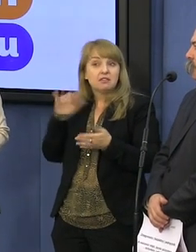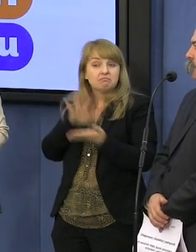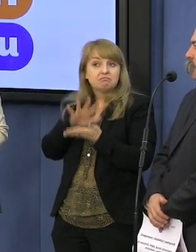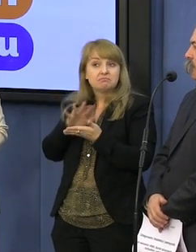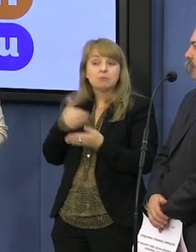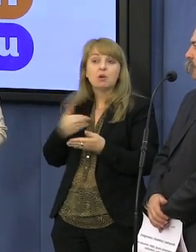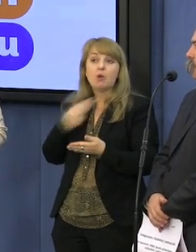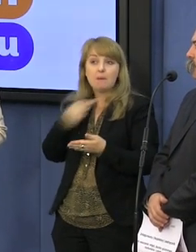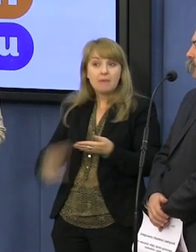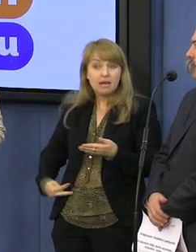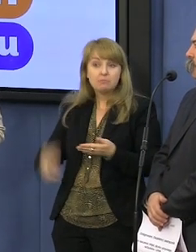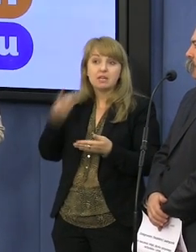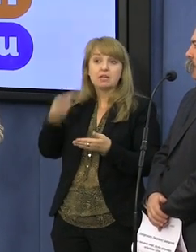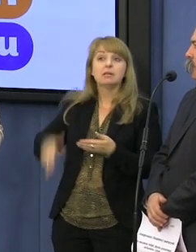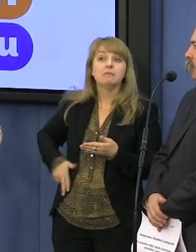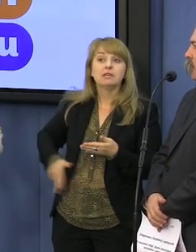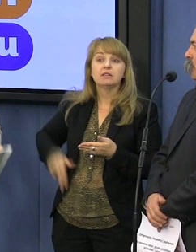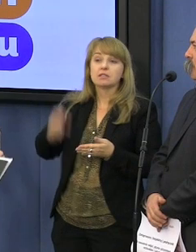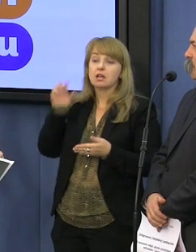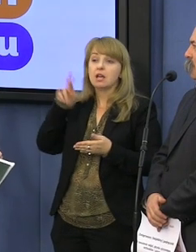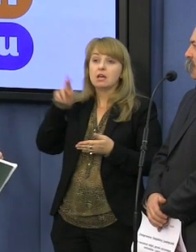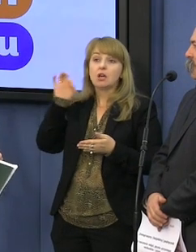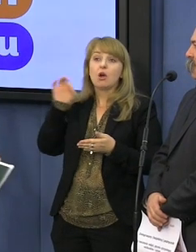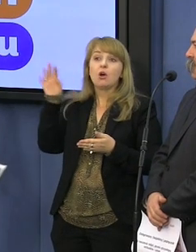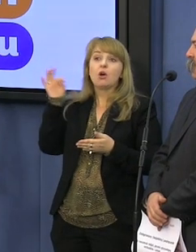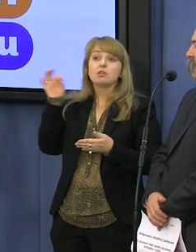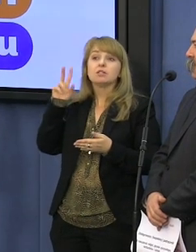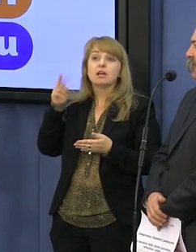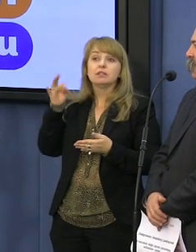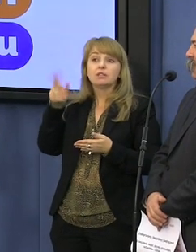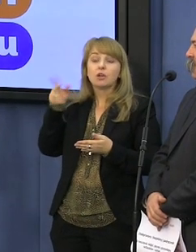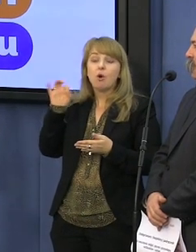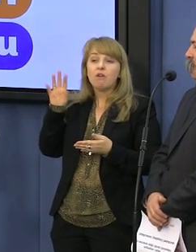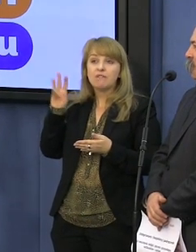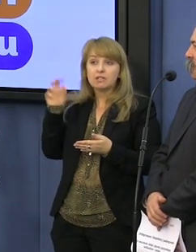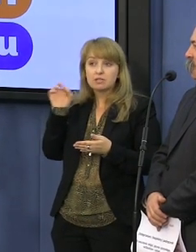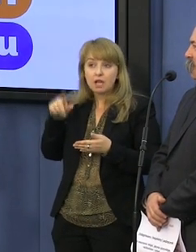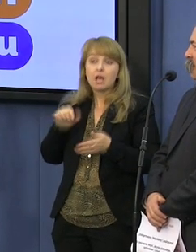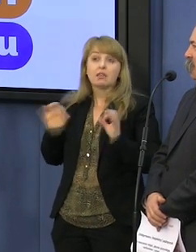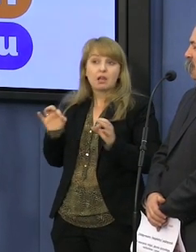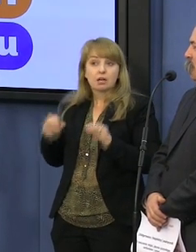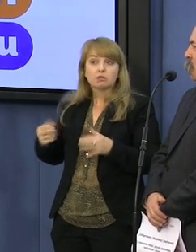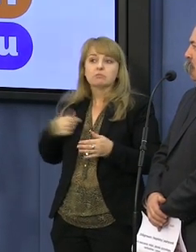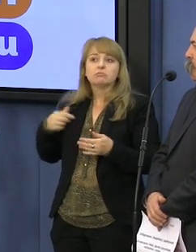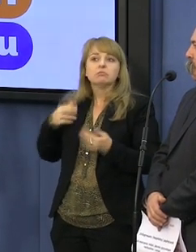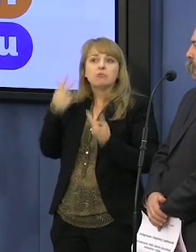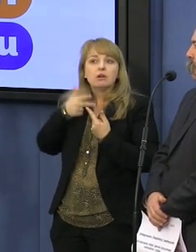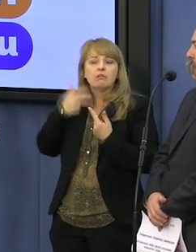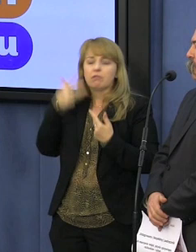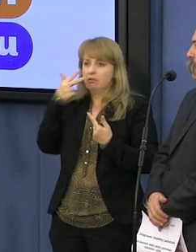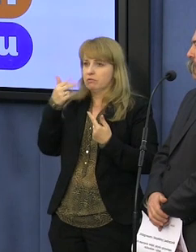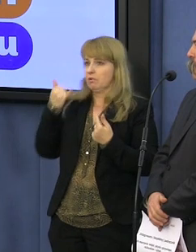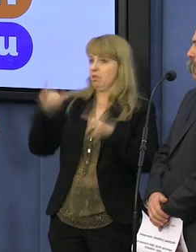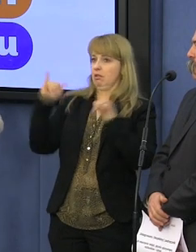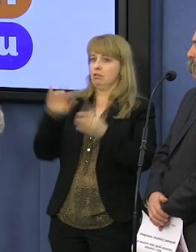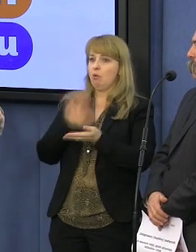Rostowska w sobotę, co innego teraz ministra mówi w mediach. To po